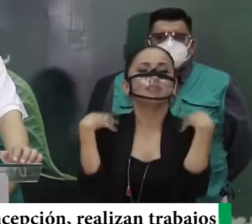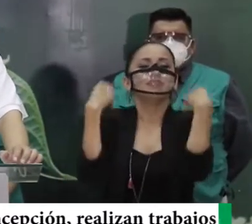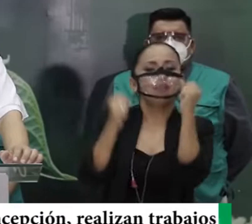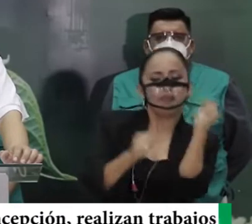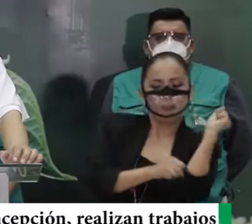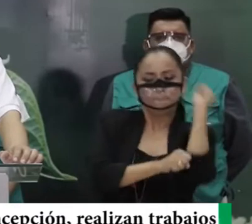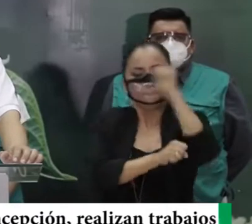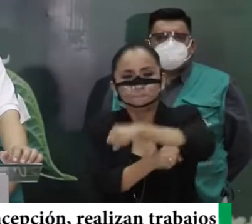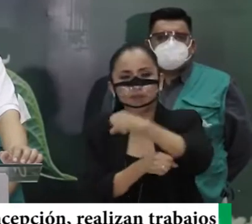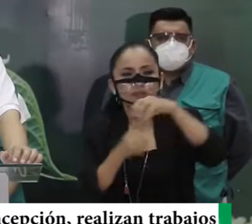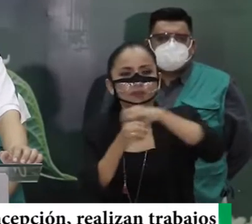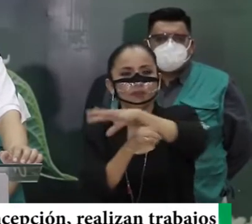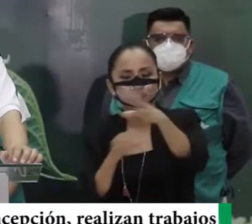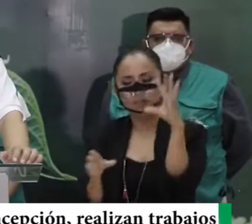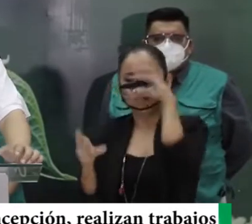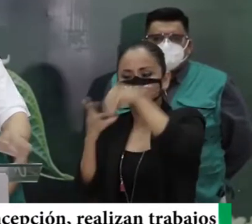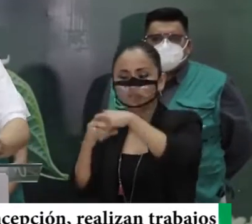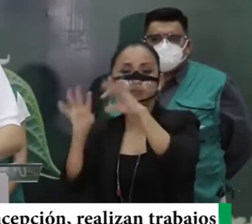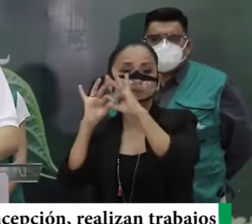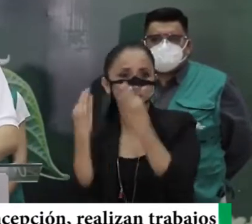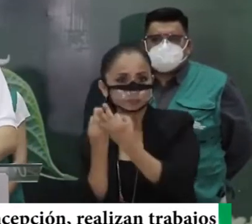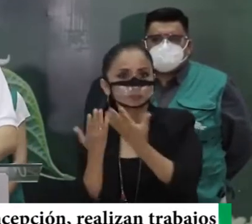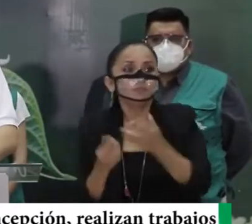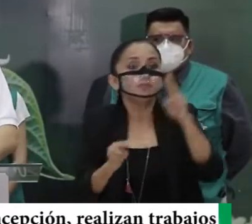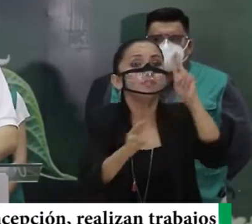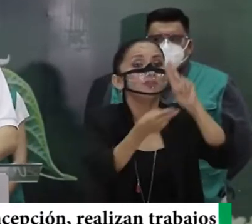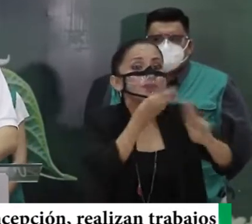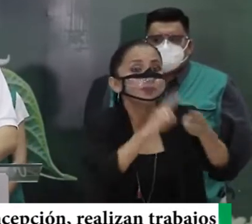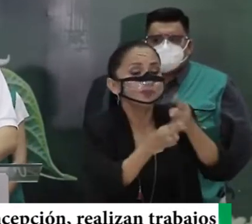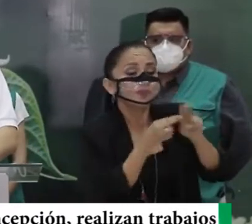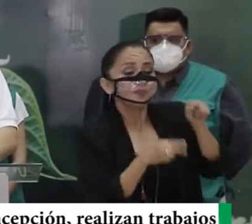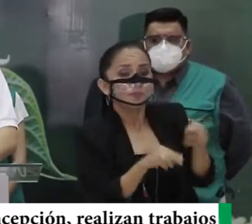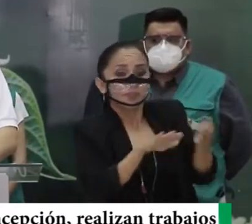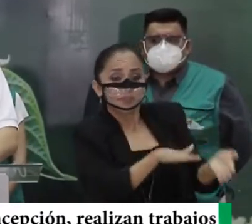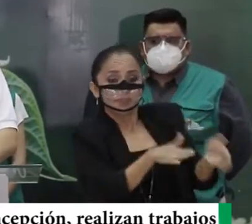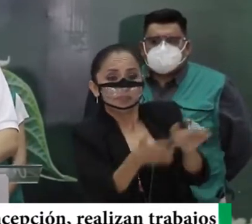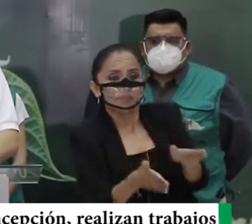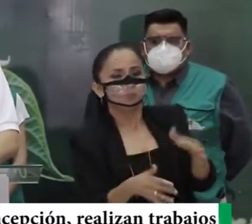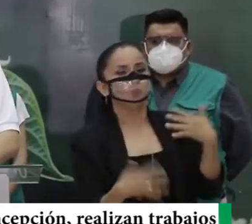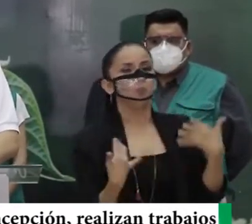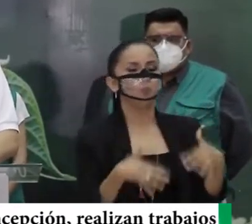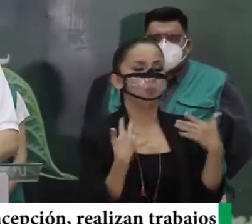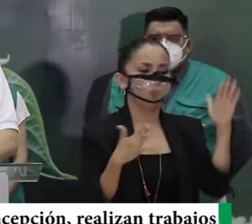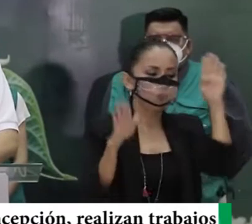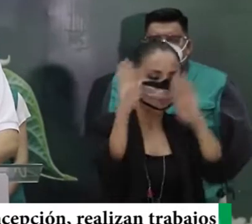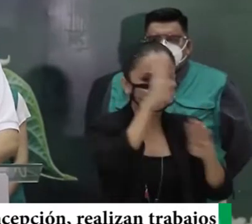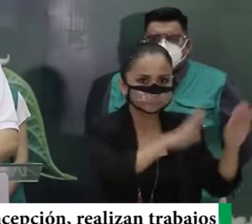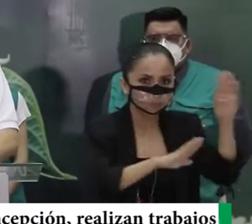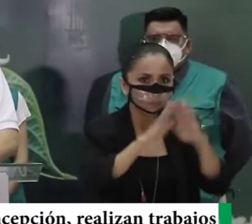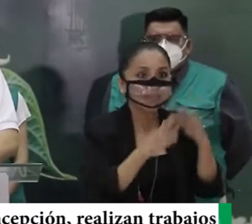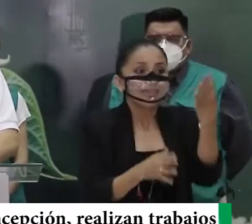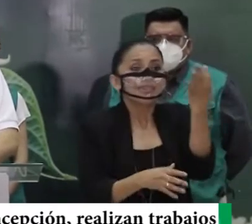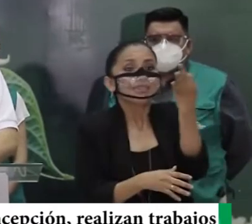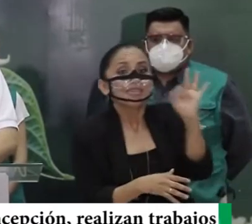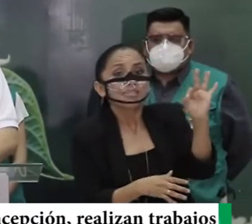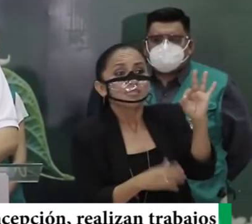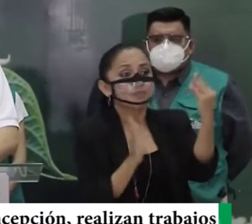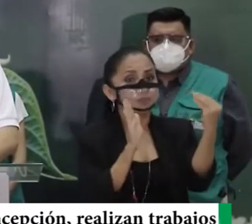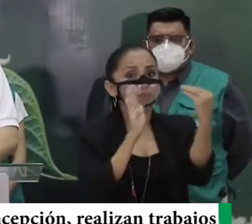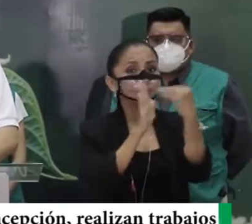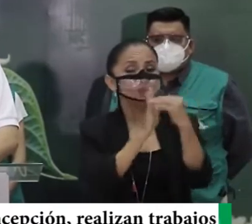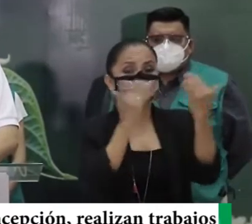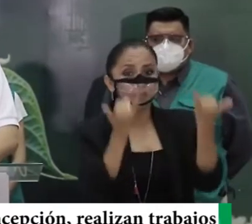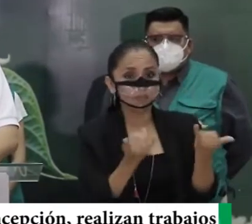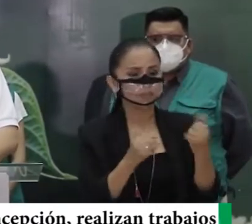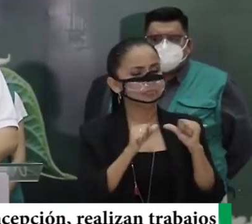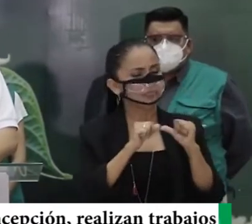vencer la batalla del COVID. Sin embargo, este número de fallecidos es el que nos preocupa muchísimo. 19 es el reporte de hoy